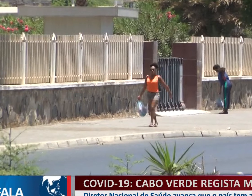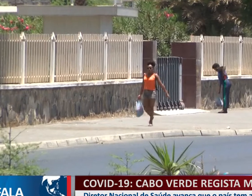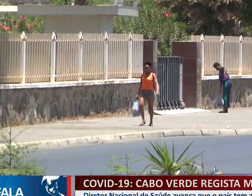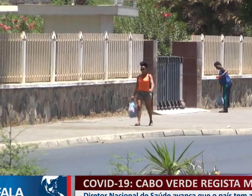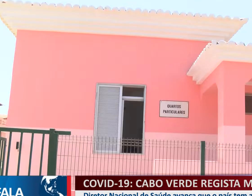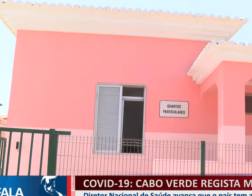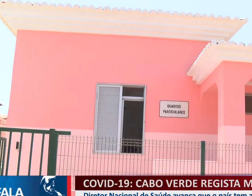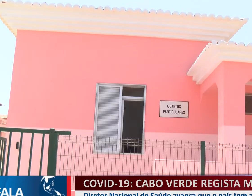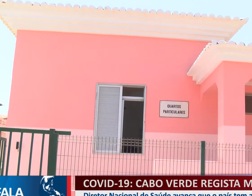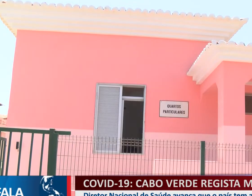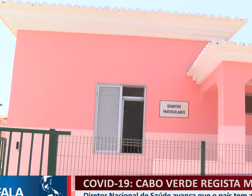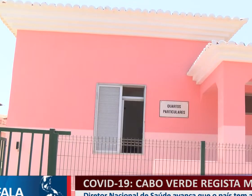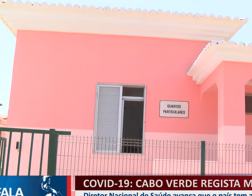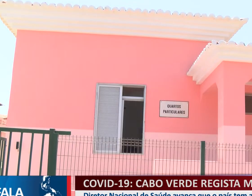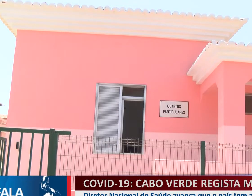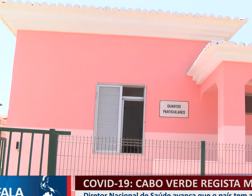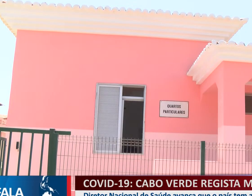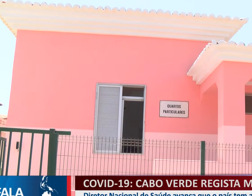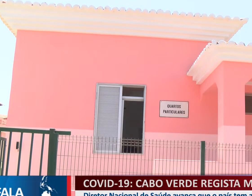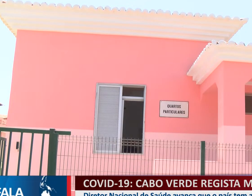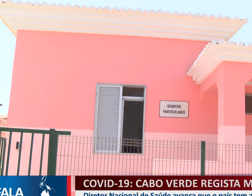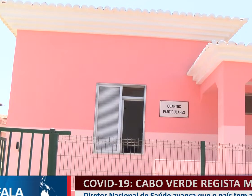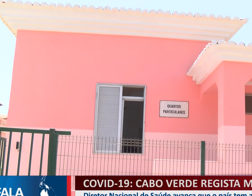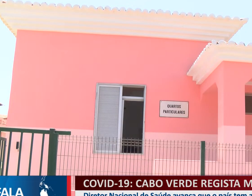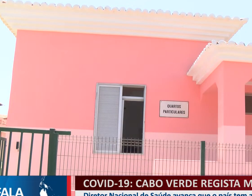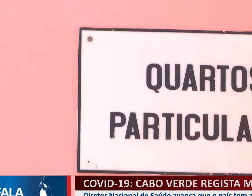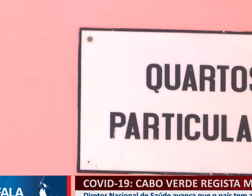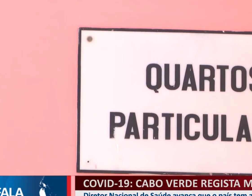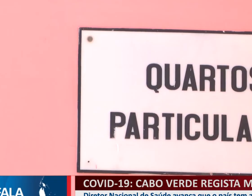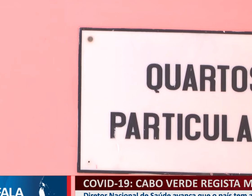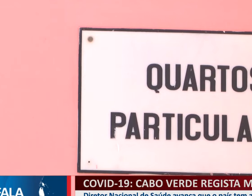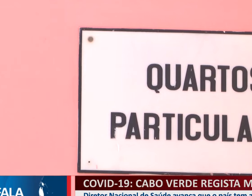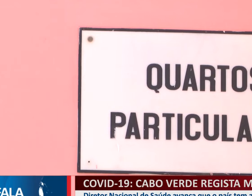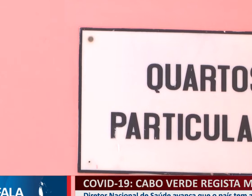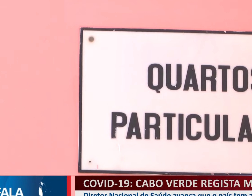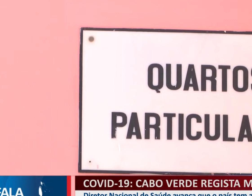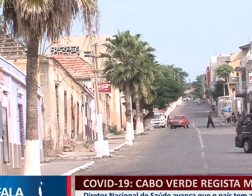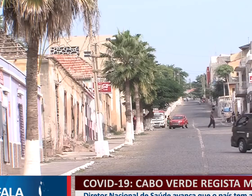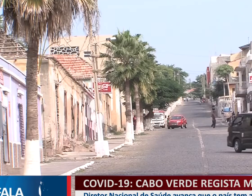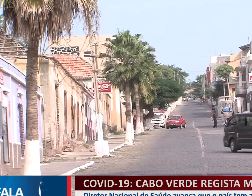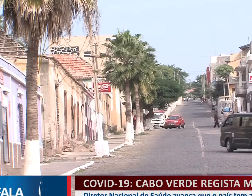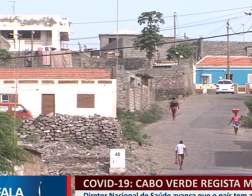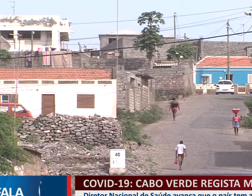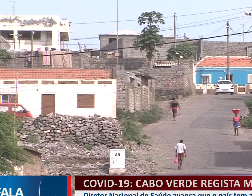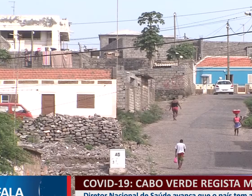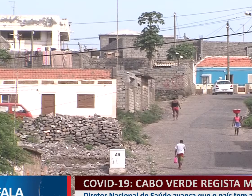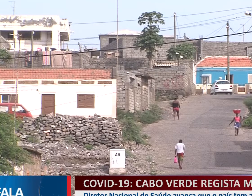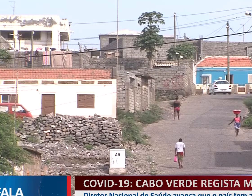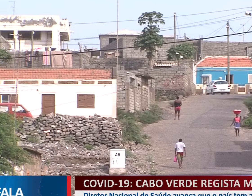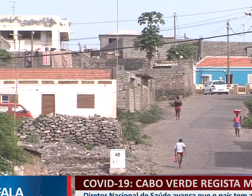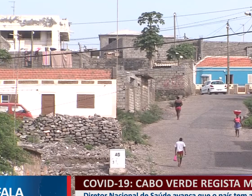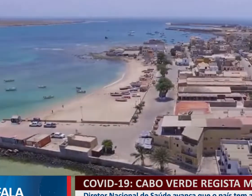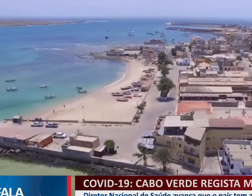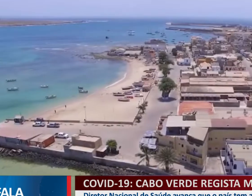internadas, dentre os quais 19 na cidade da Praia, 1 no Conselho do Tarrafalho, 1 na ilha de São Vicente